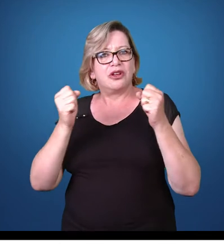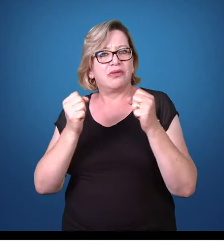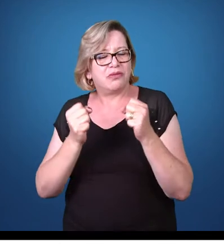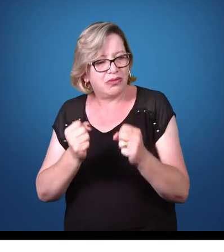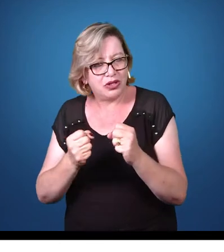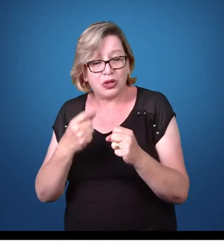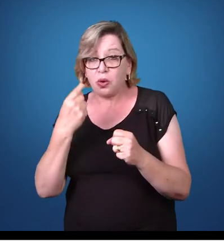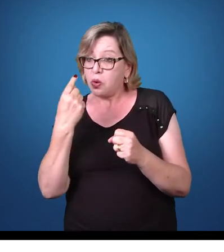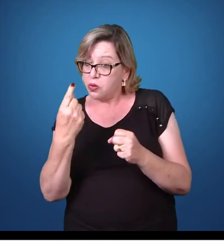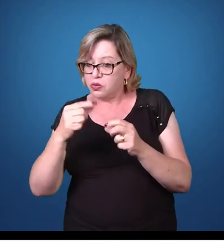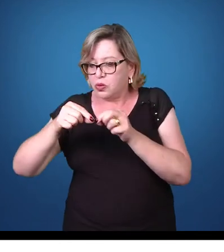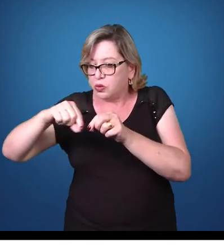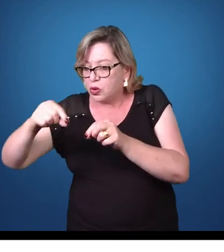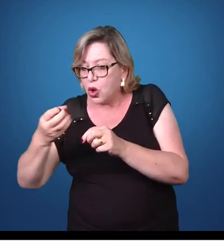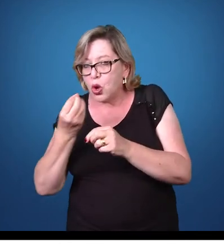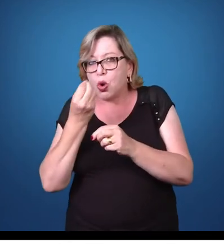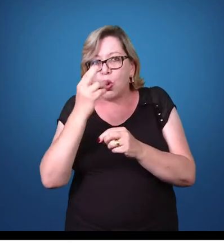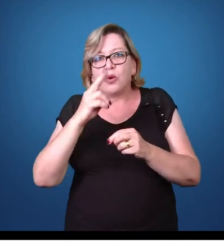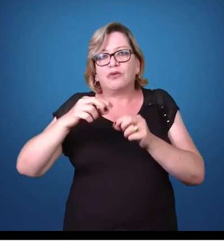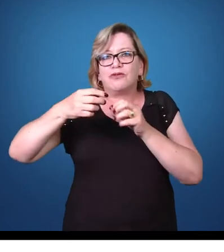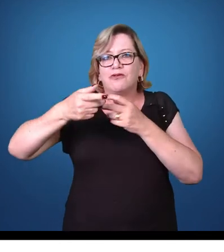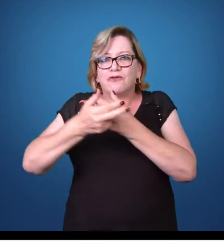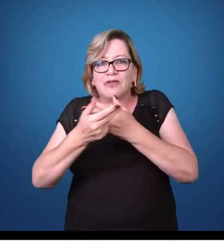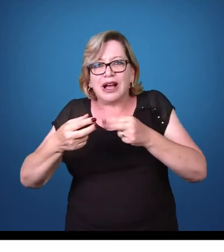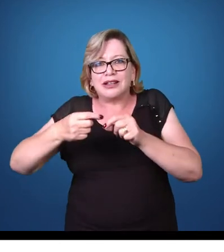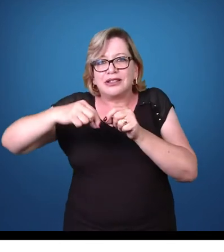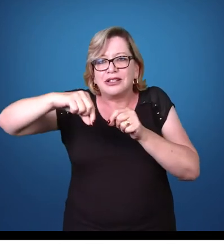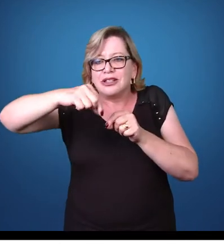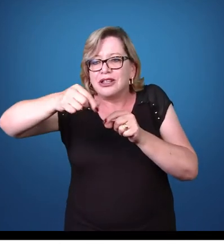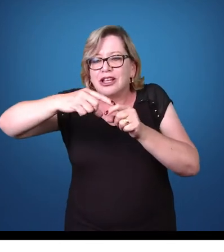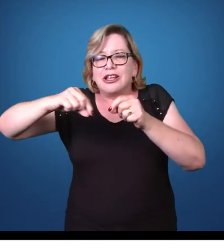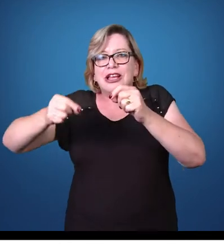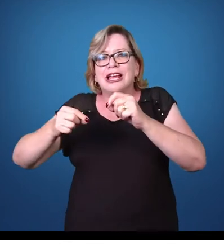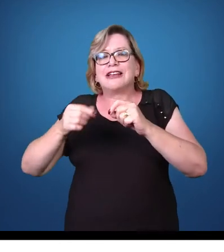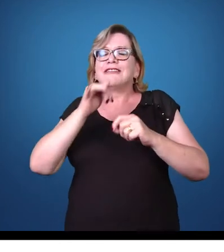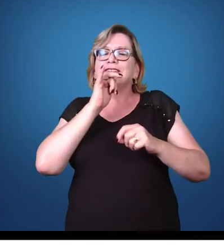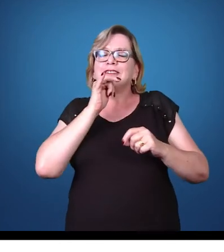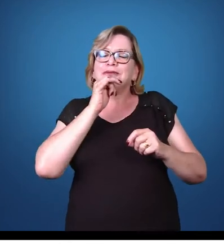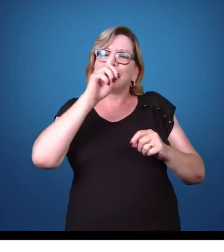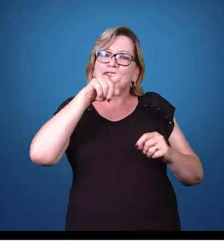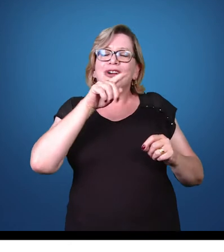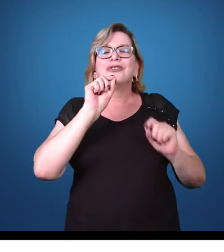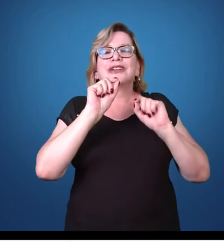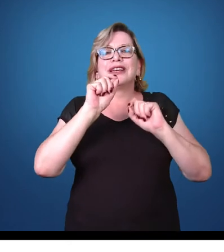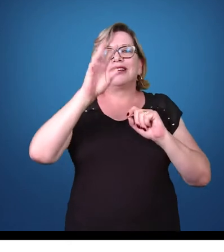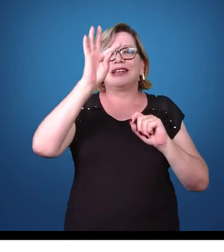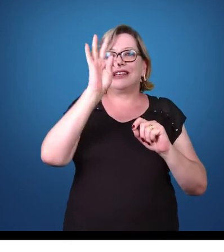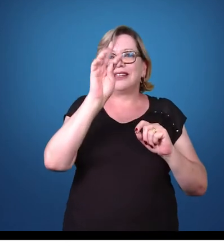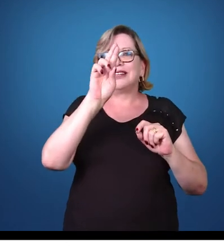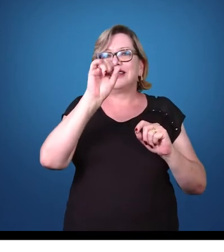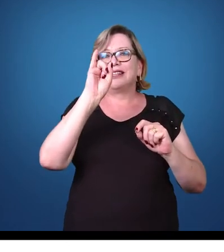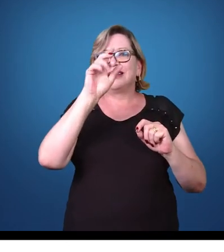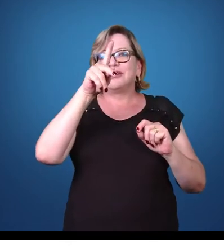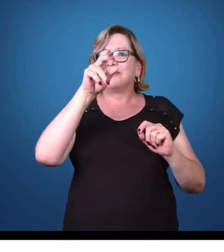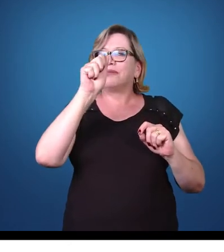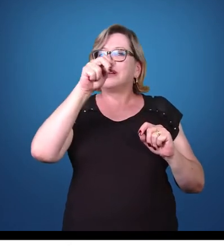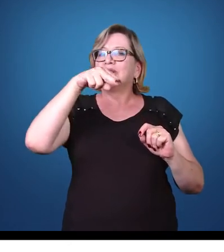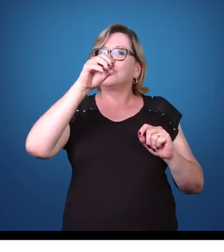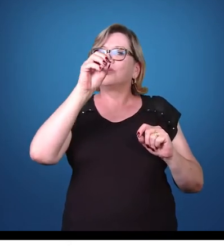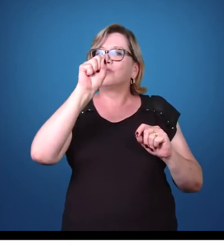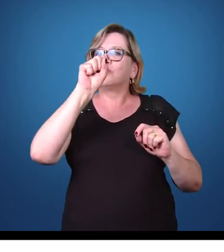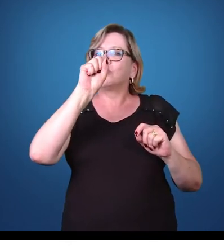quanto vários flagelos. Um exemplo típico é o tripanossoma. E por fim os esporozoários, que são